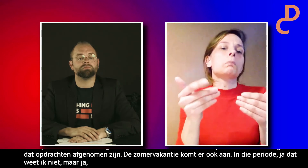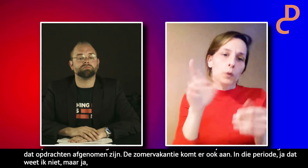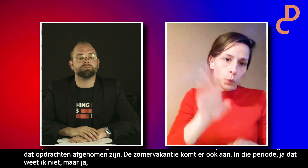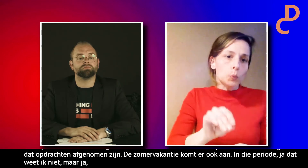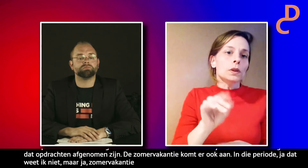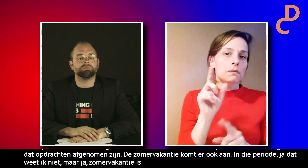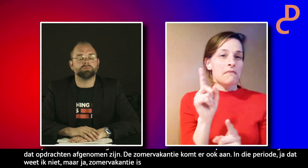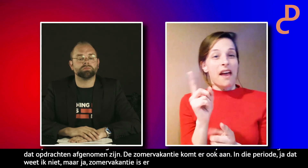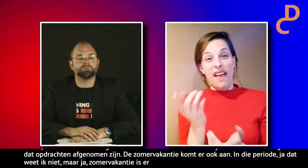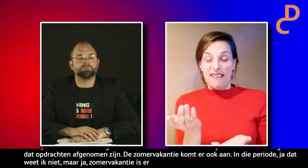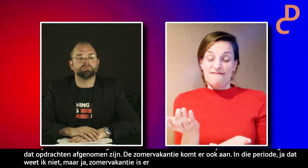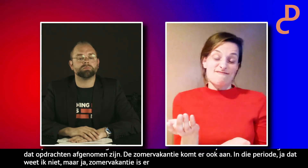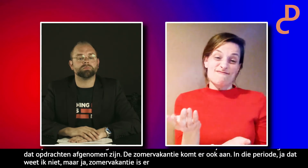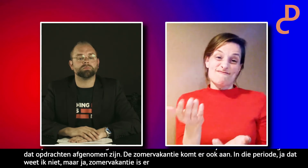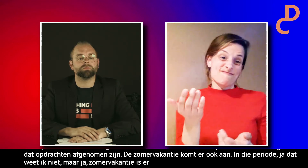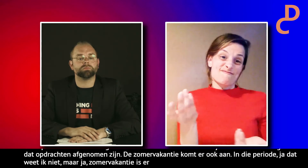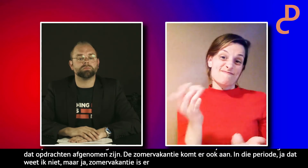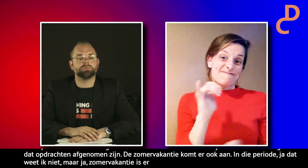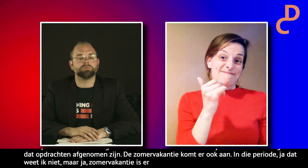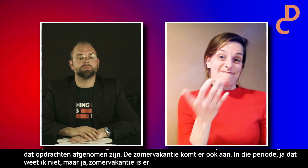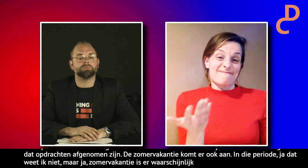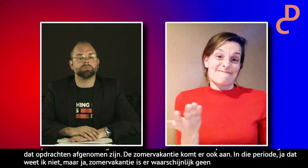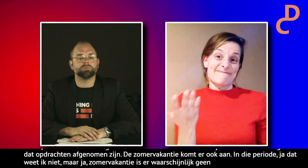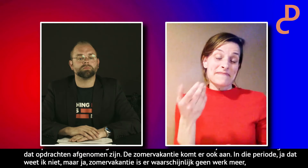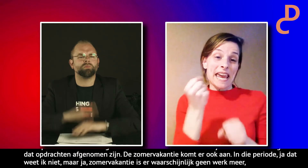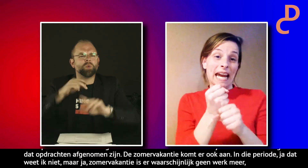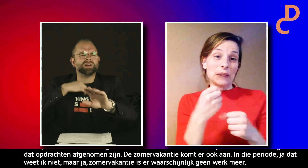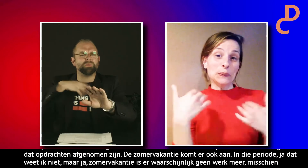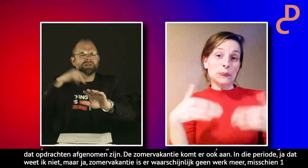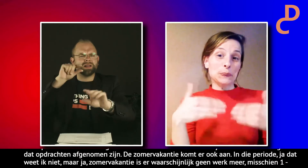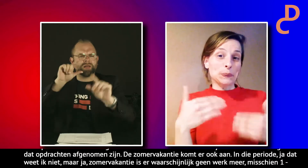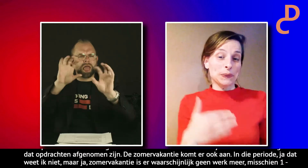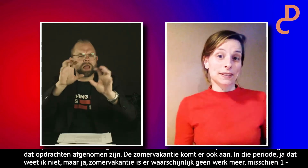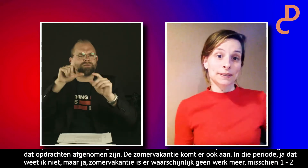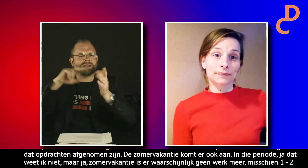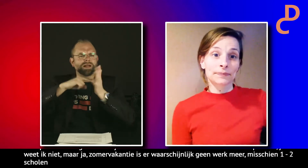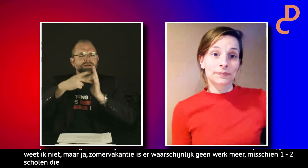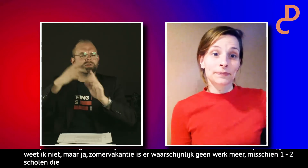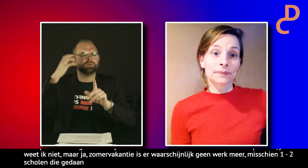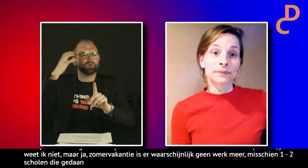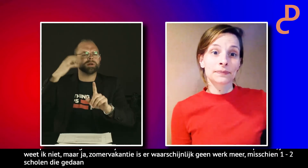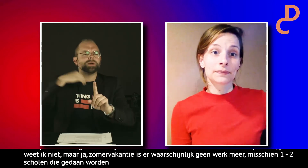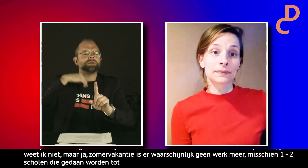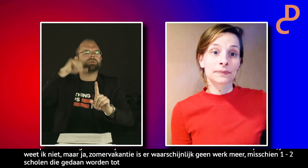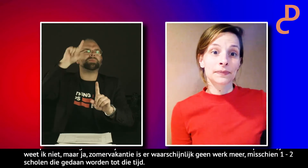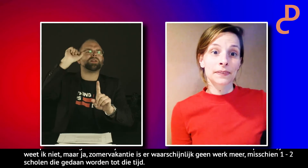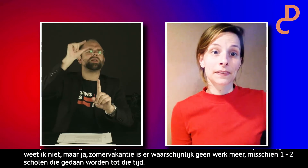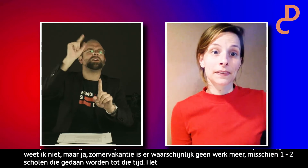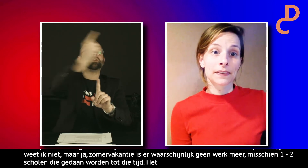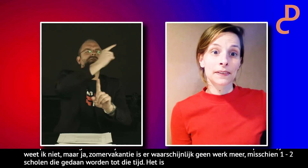één of twee scholen die nog tot die tijd worden gedaan. Maar ja, het is juist best pittig. Wacht,